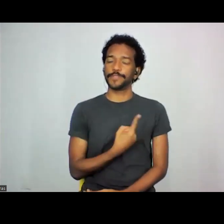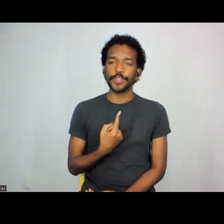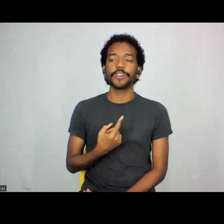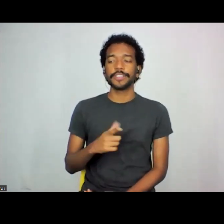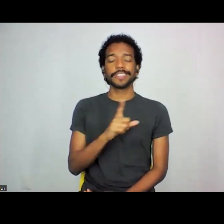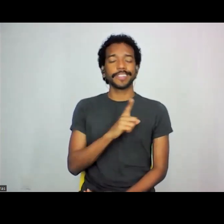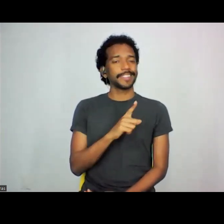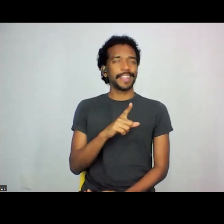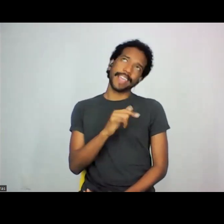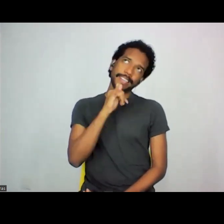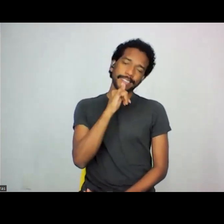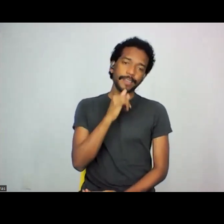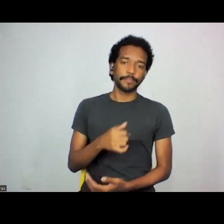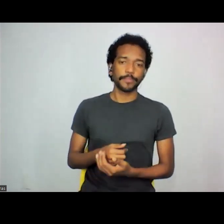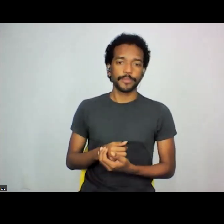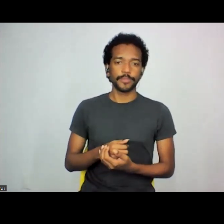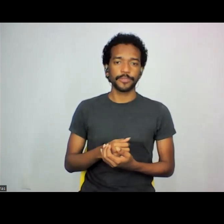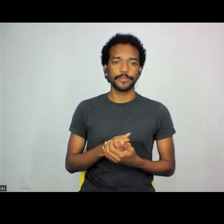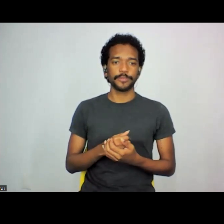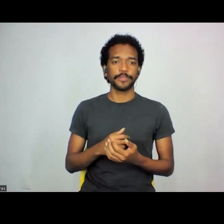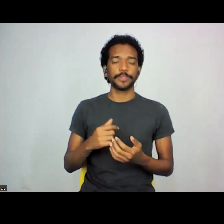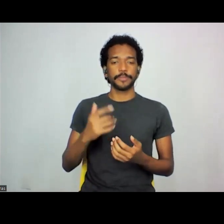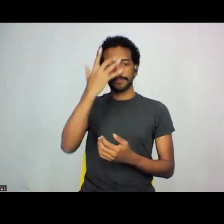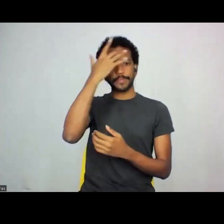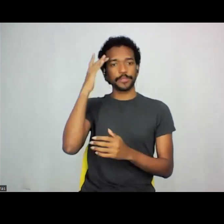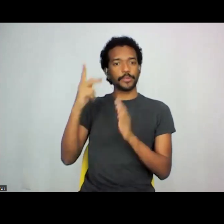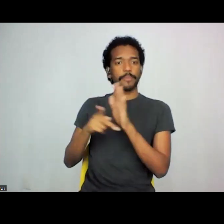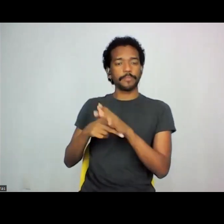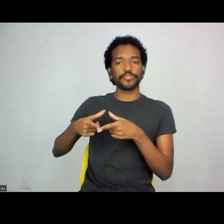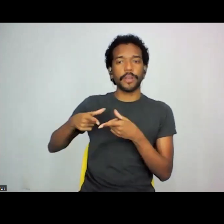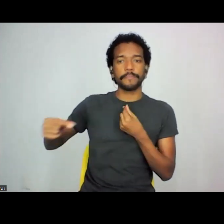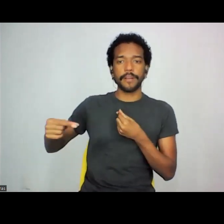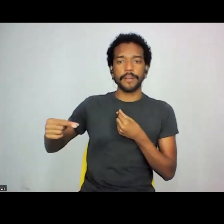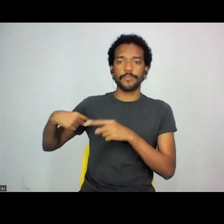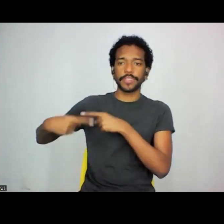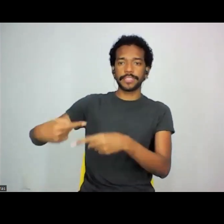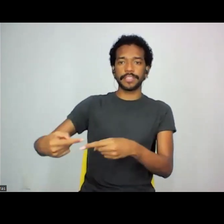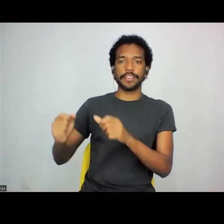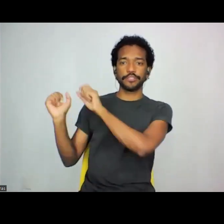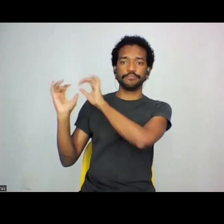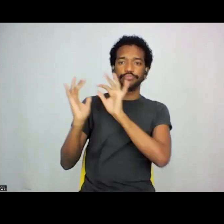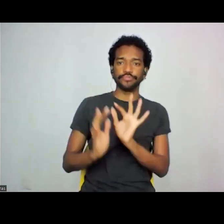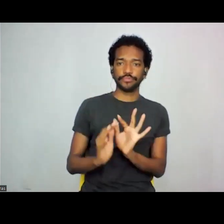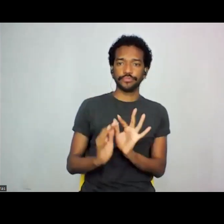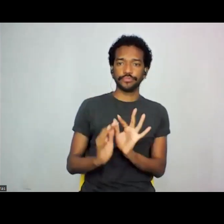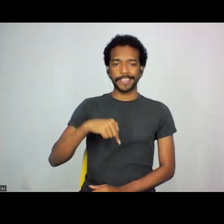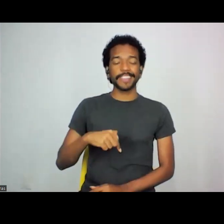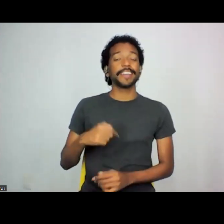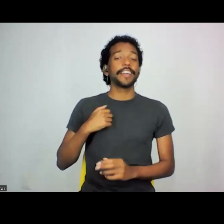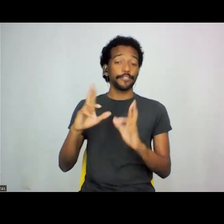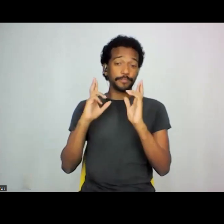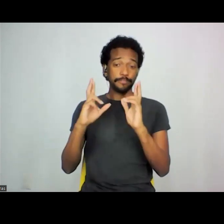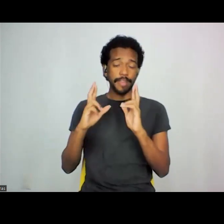no caso, os imigrantes japoneses, seus descendentes, então agradeço bastante, Bruno, espero que a gente